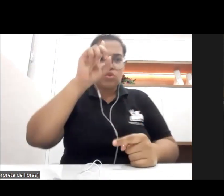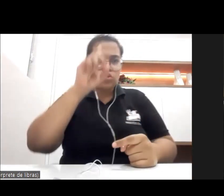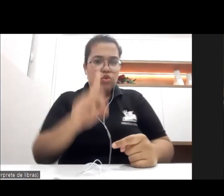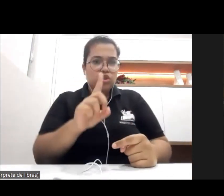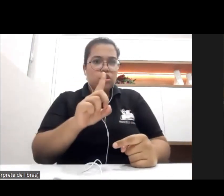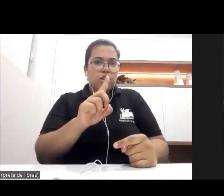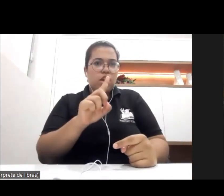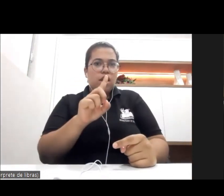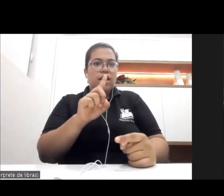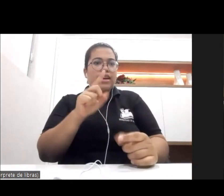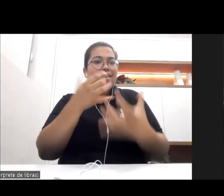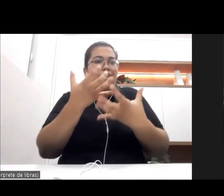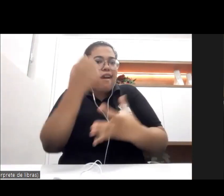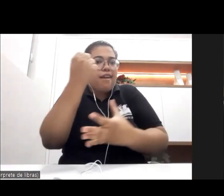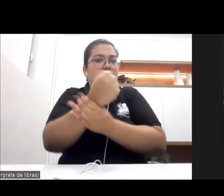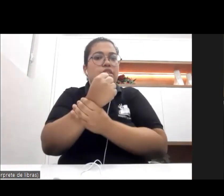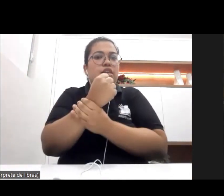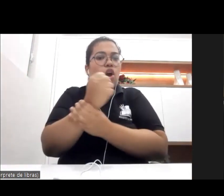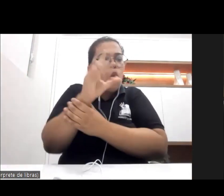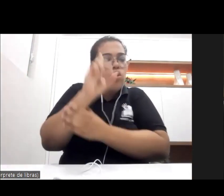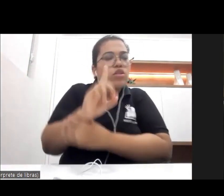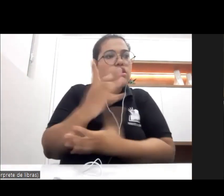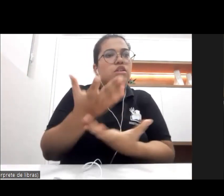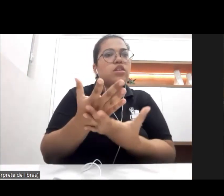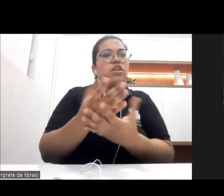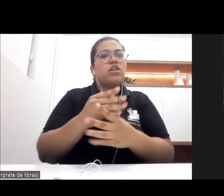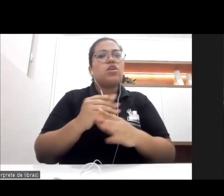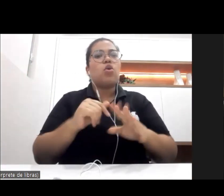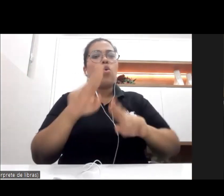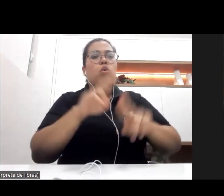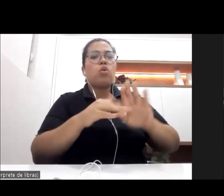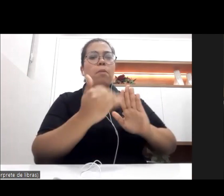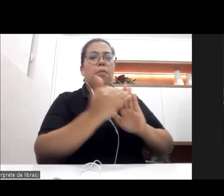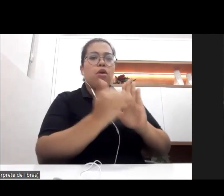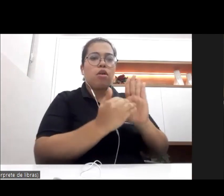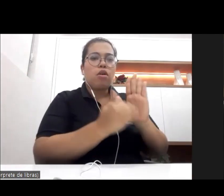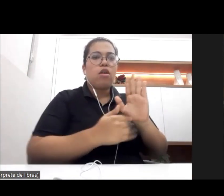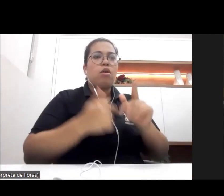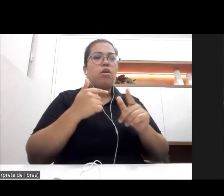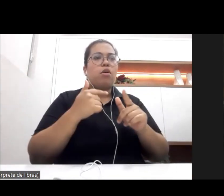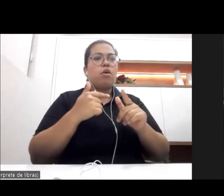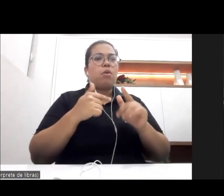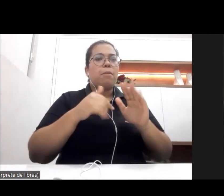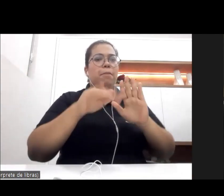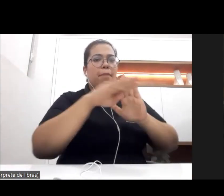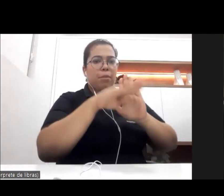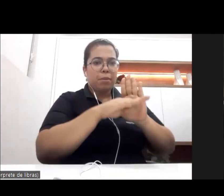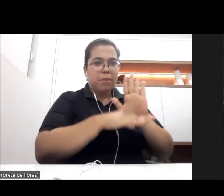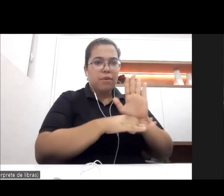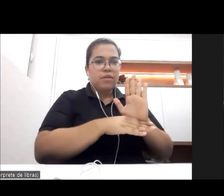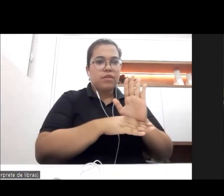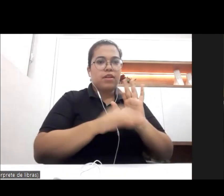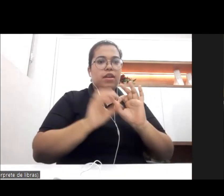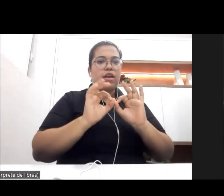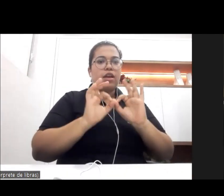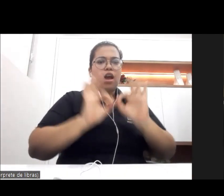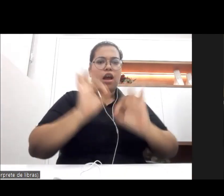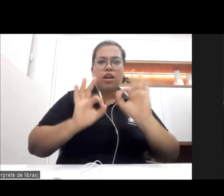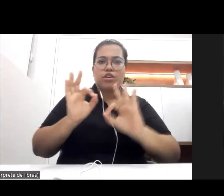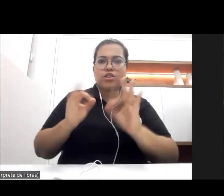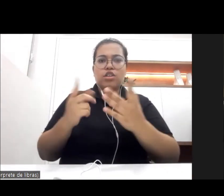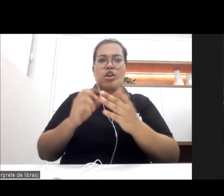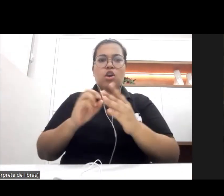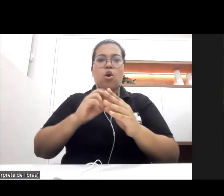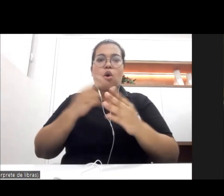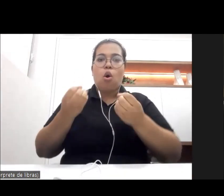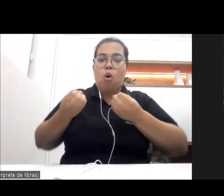assegurar através de programas, através de projetos, a partir de atividades ou benefícios